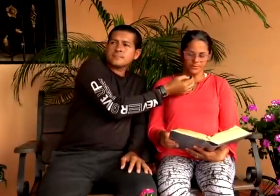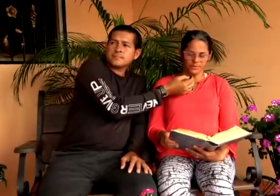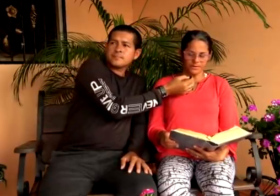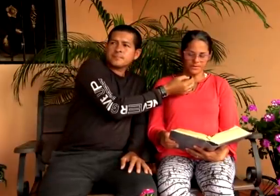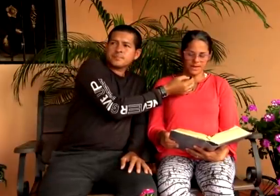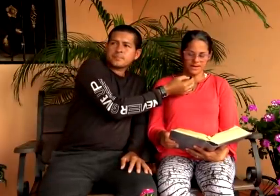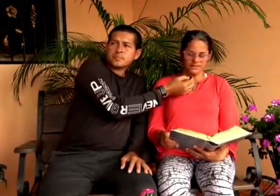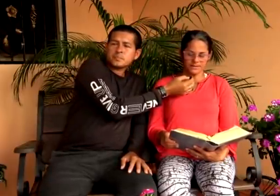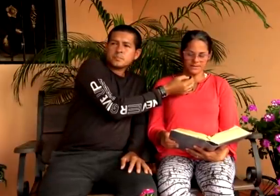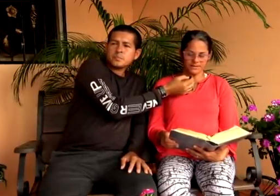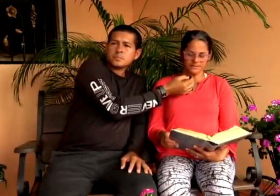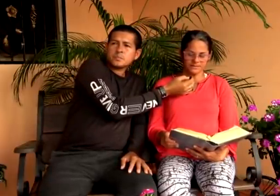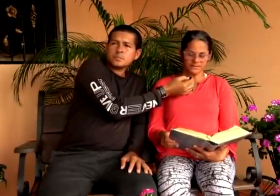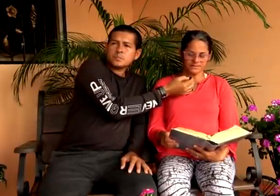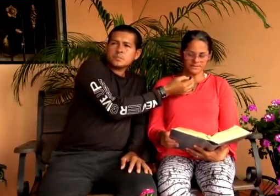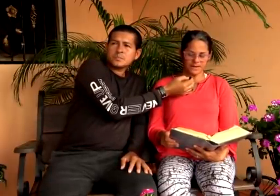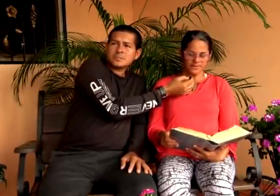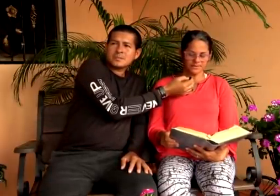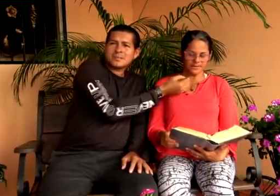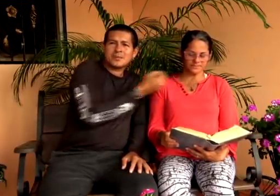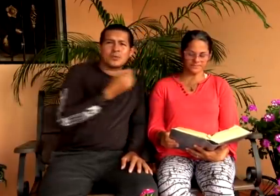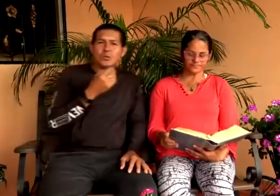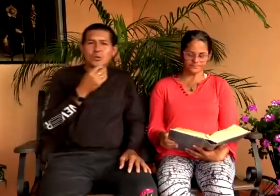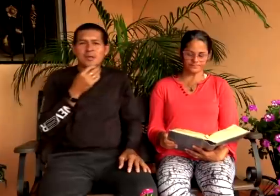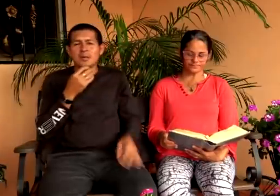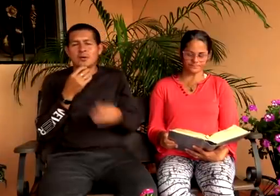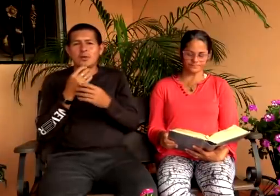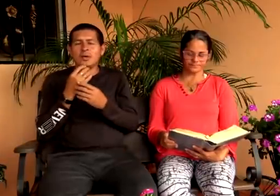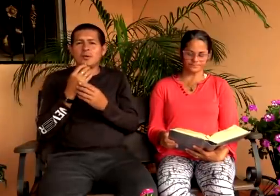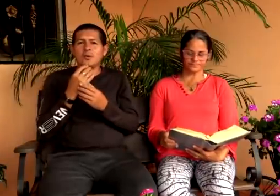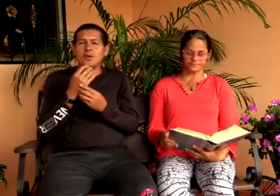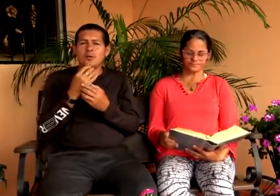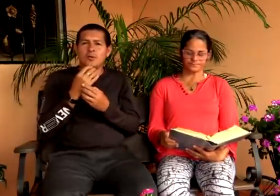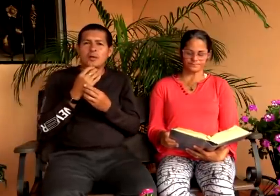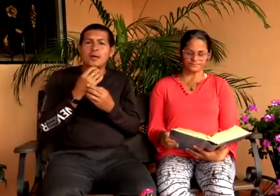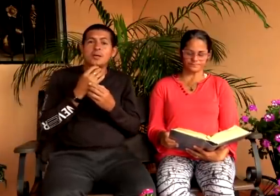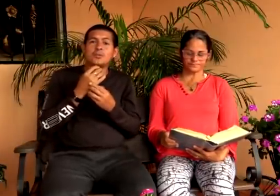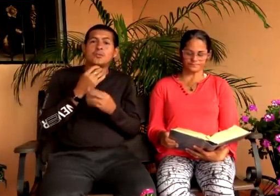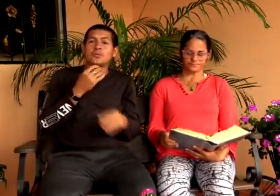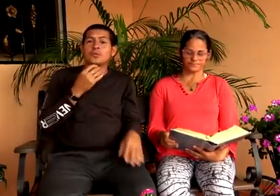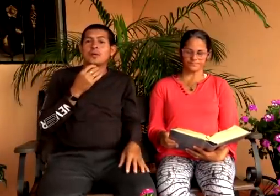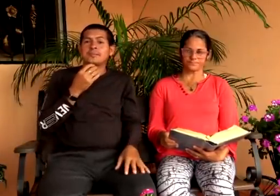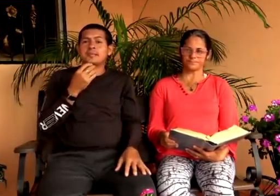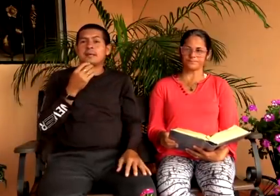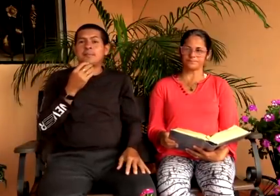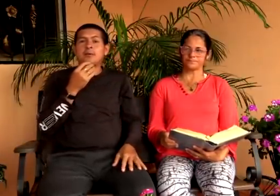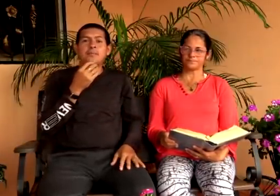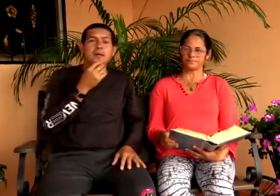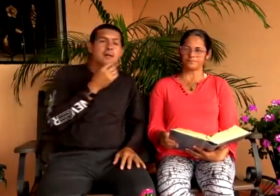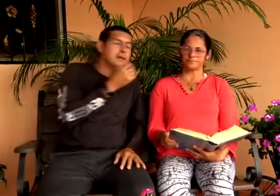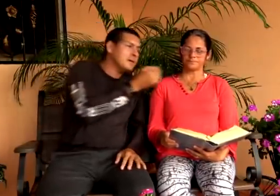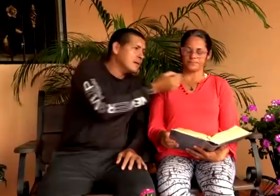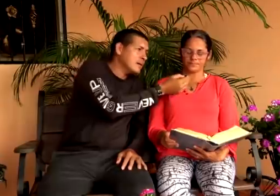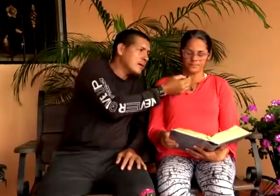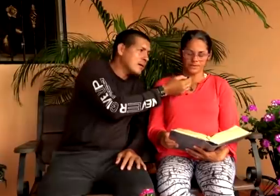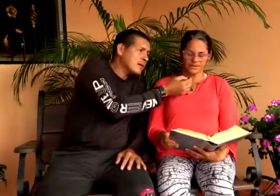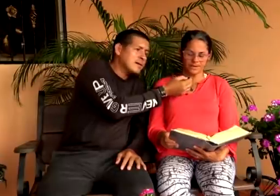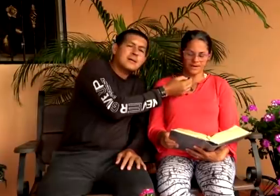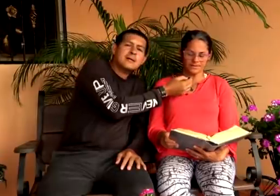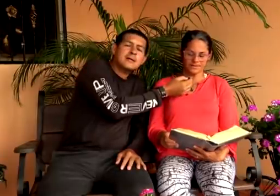Pero viene alguien que les dice la verdad. Oye, oye, oye, oye, esto mucho no lo acepta, pero viene.